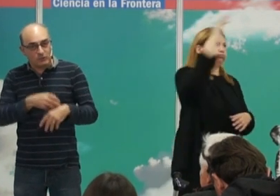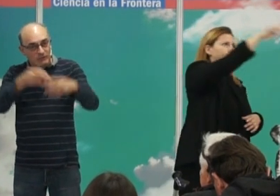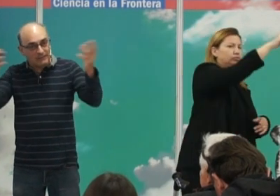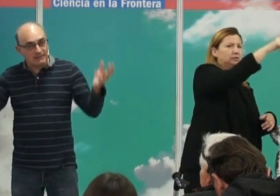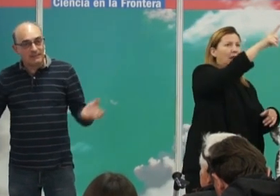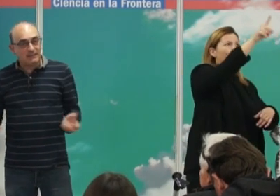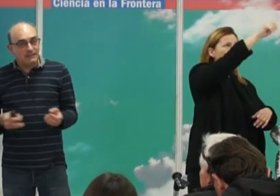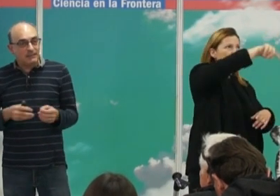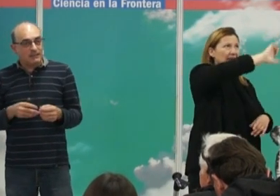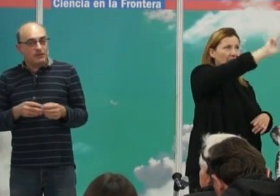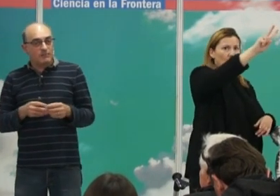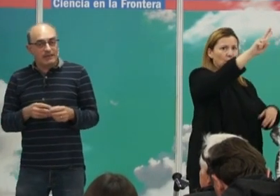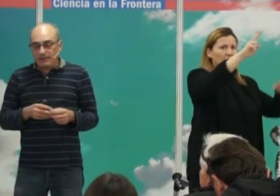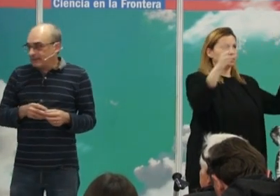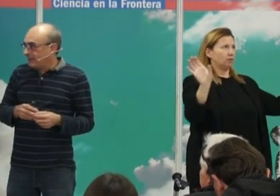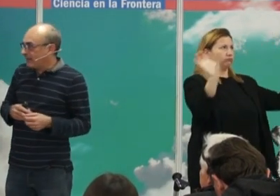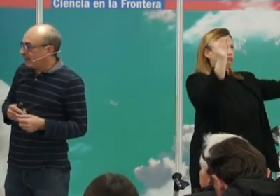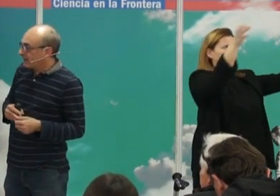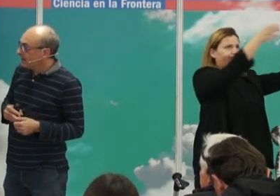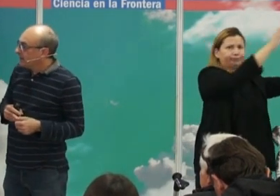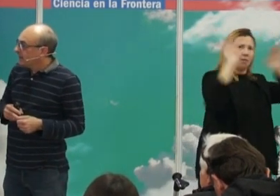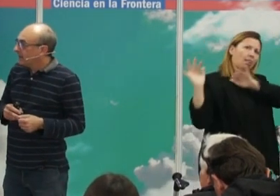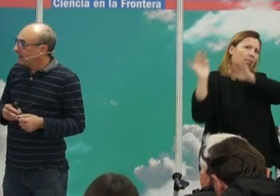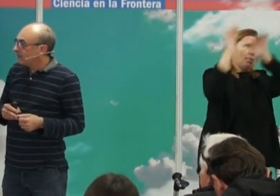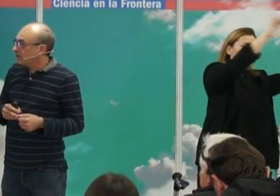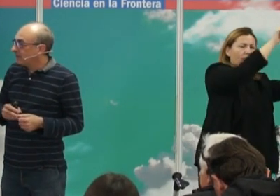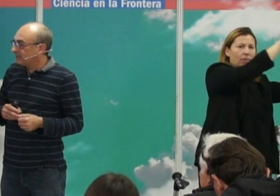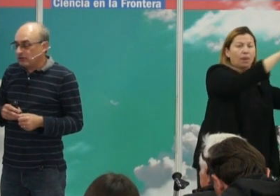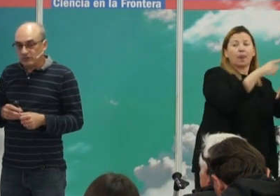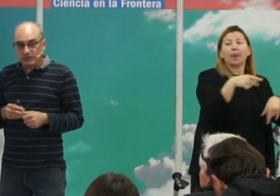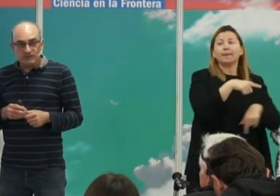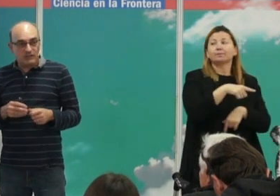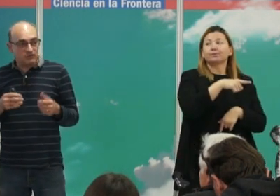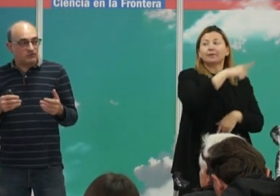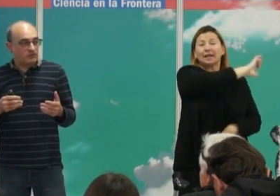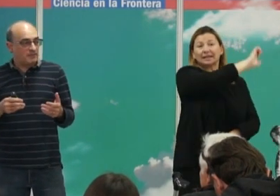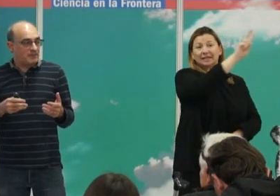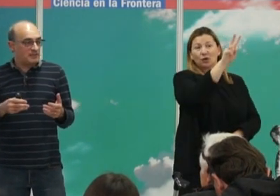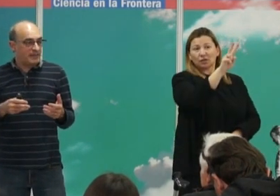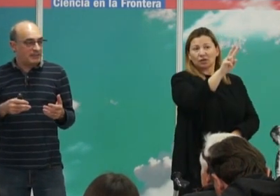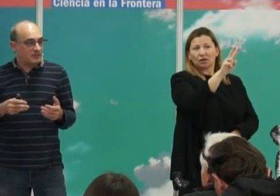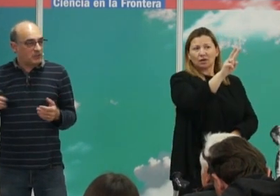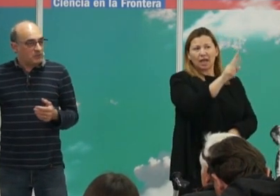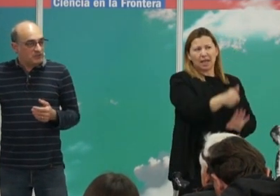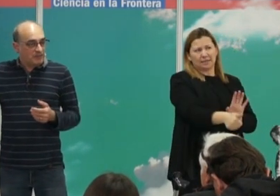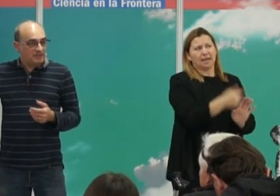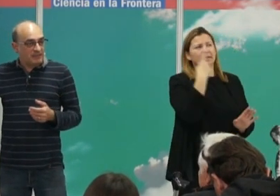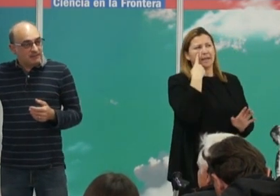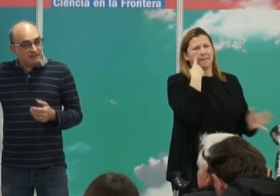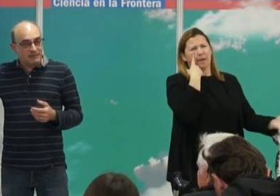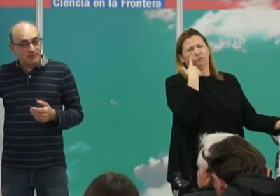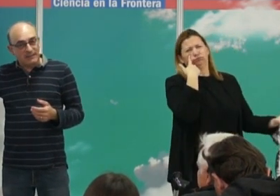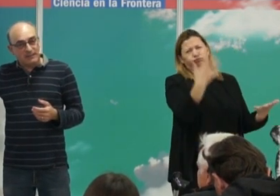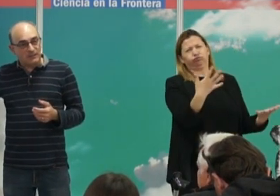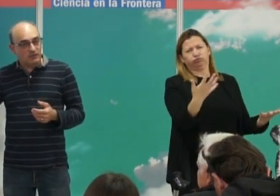no se juntan completamente al azar en el caso de Estados Unidos yo creo que esto es todavía más aparente porque como sabéis